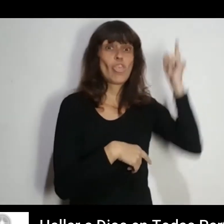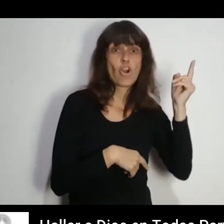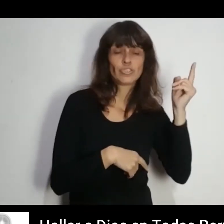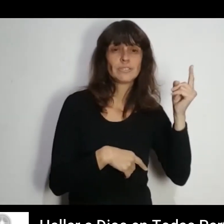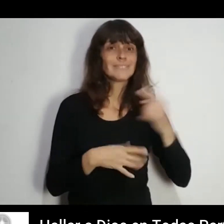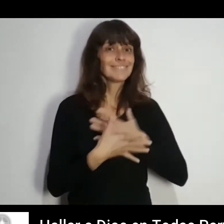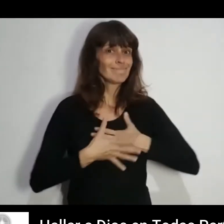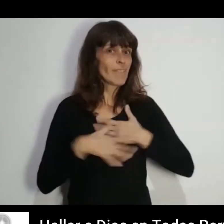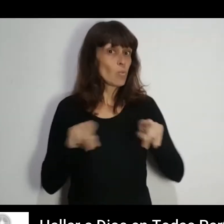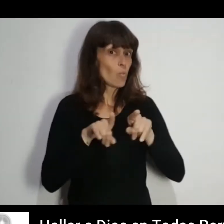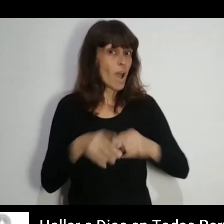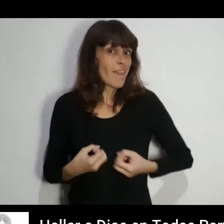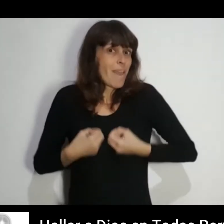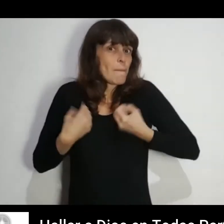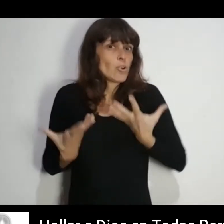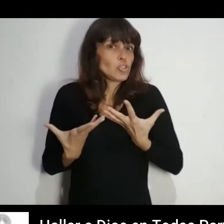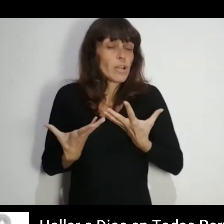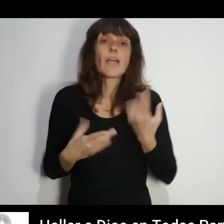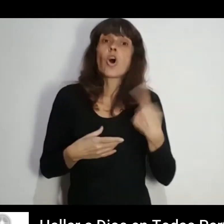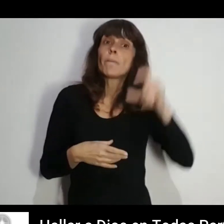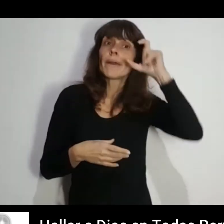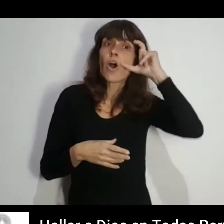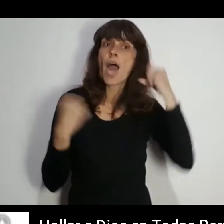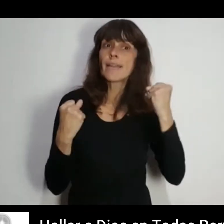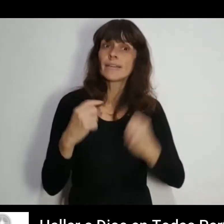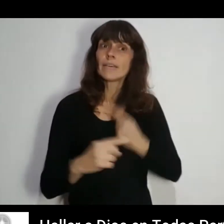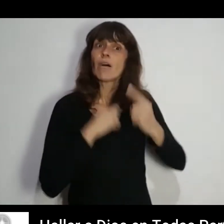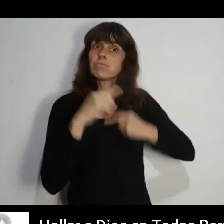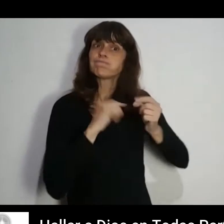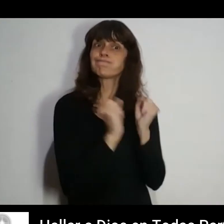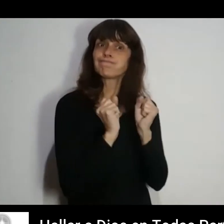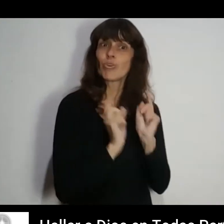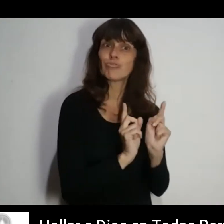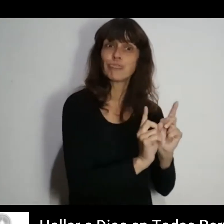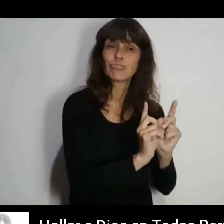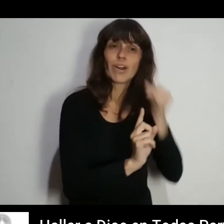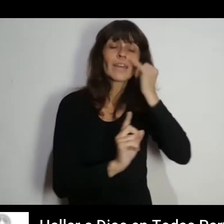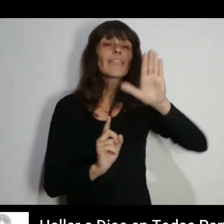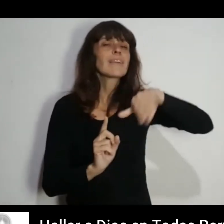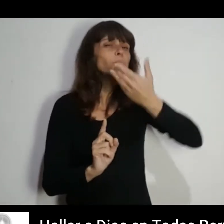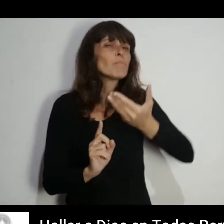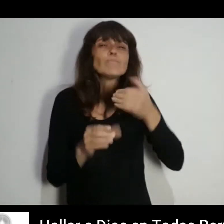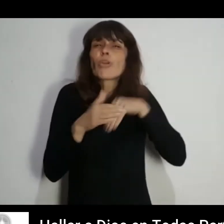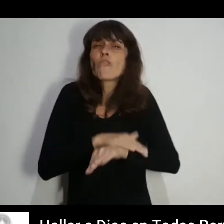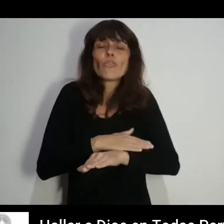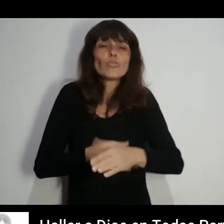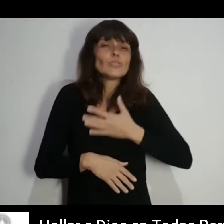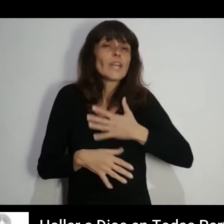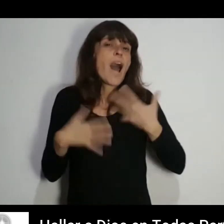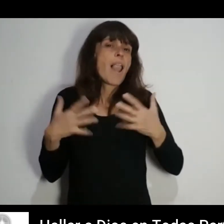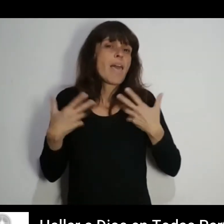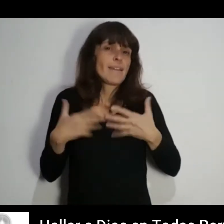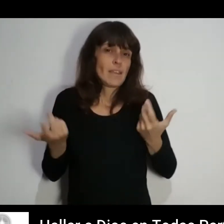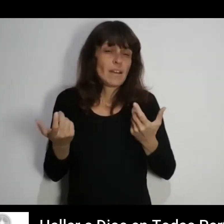para Dios Me sentía igual de emocionado Pero me mantenía lleno de energía Y después venía una profunda